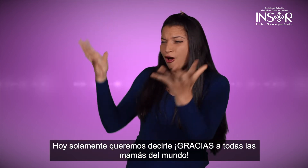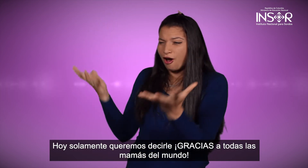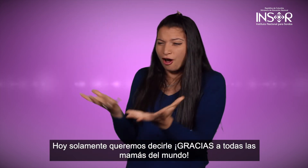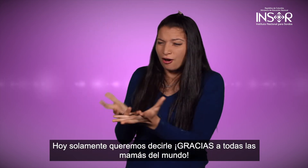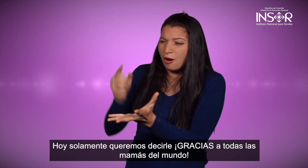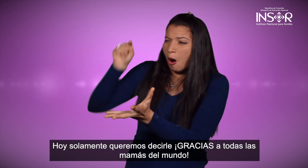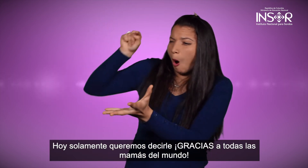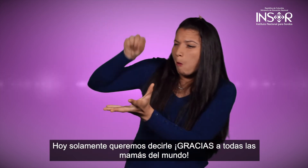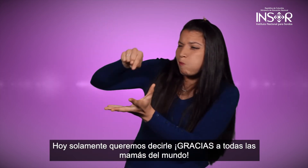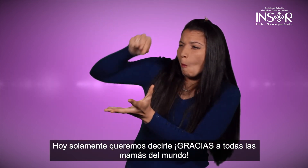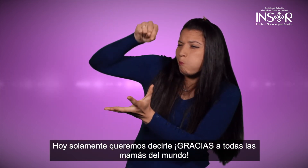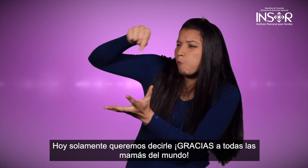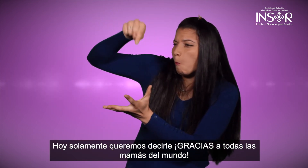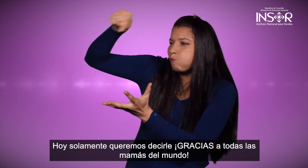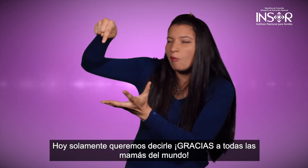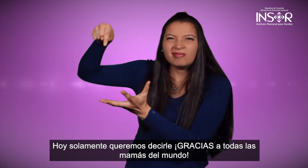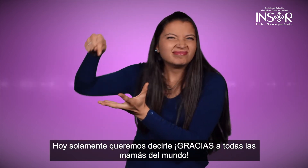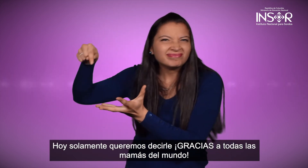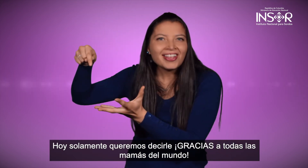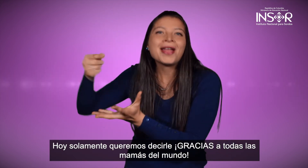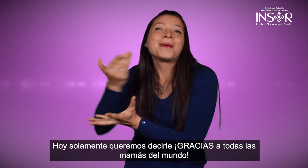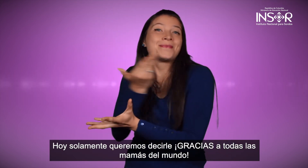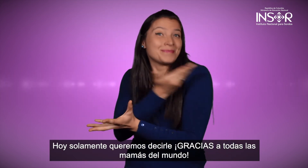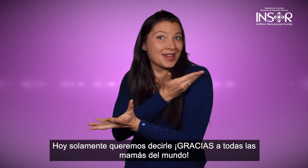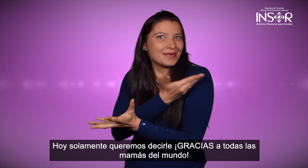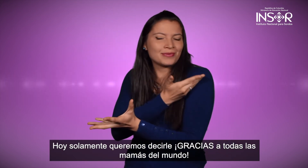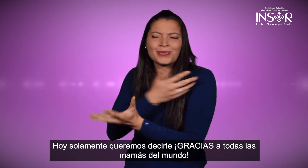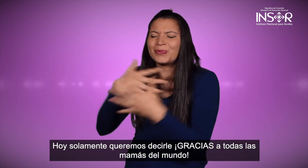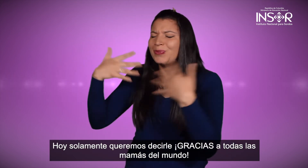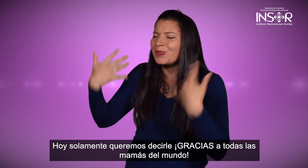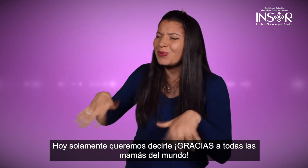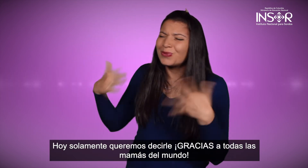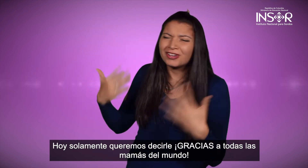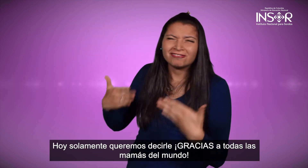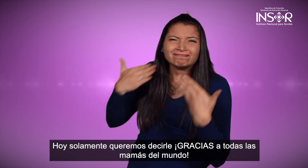Hoy solamente queremos decirle gracias a todas las mamás del mundo Gracias